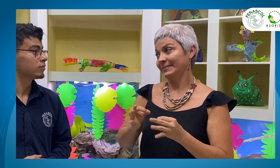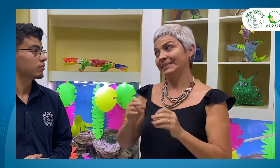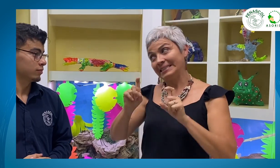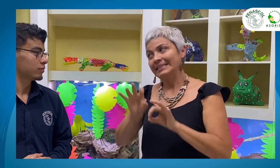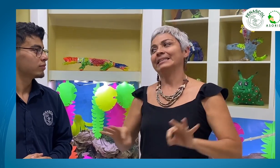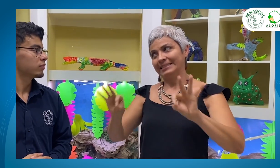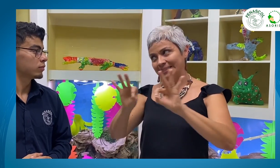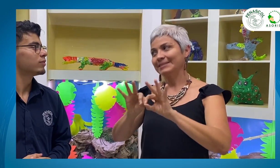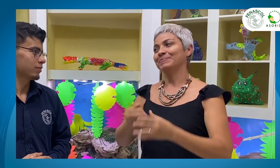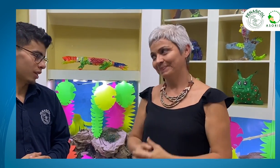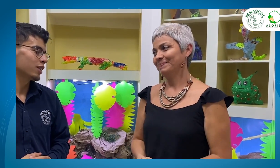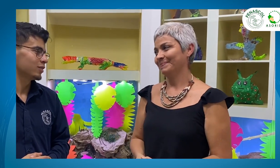Creo que eso es muy importante.